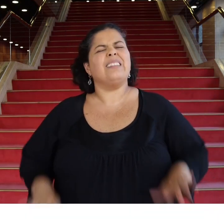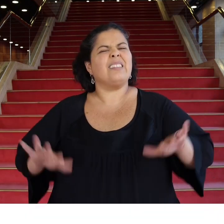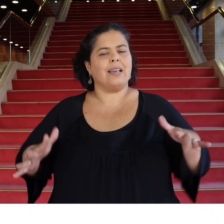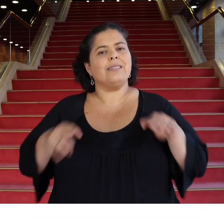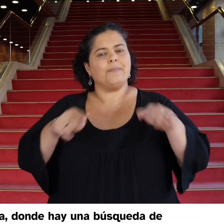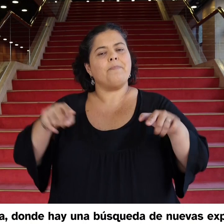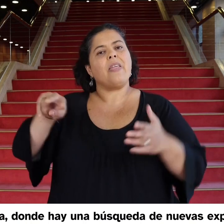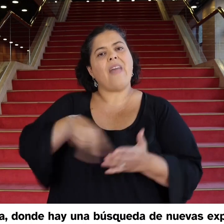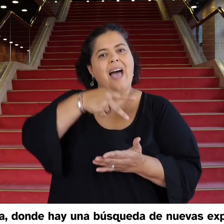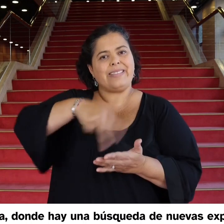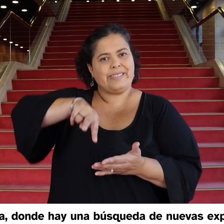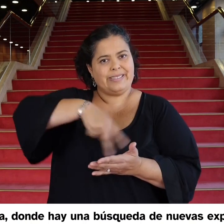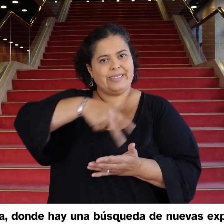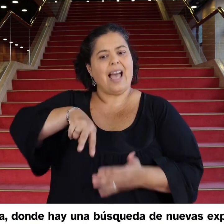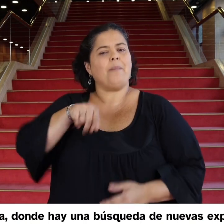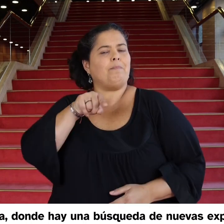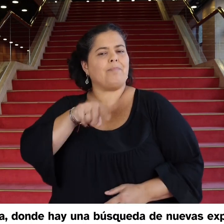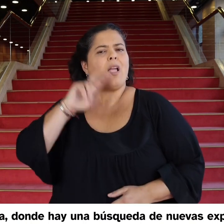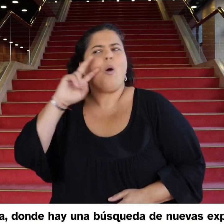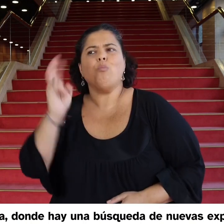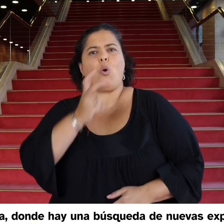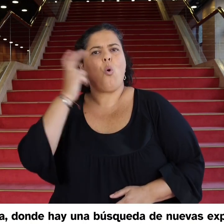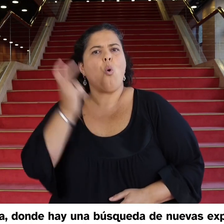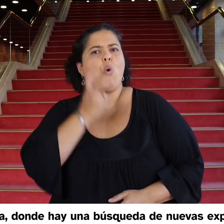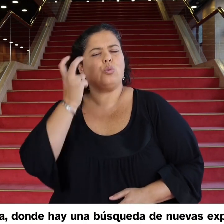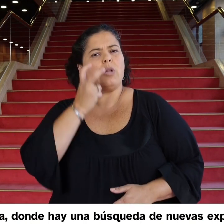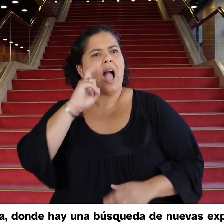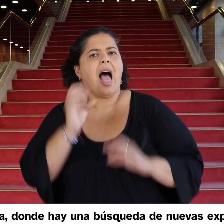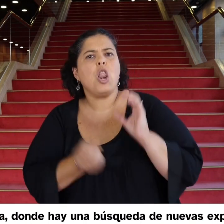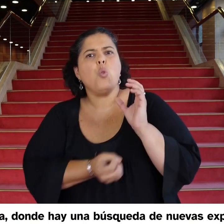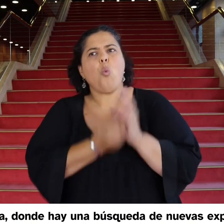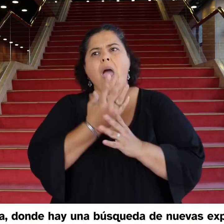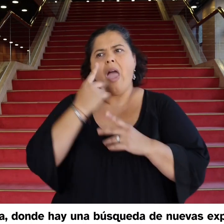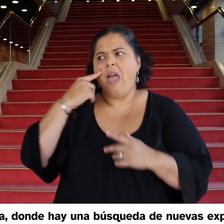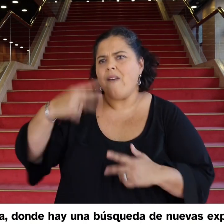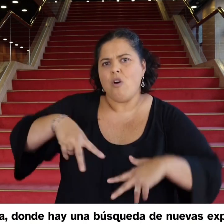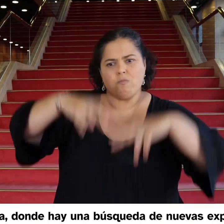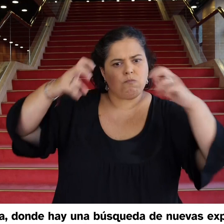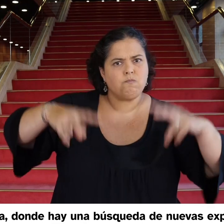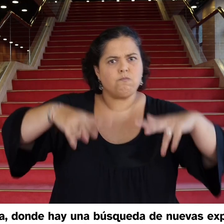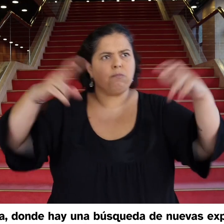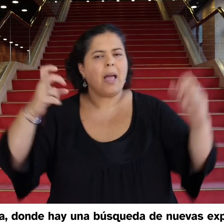Obra de danza, donde hay una búsqueda de nuevas exploraciones con mentes y cuerpos diversos